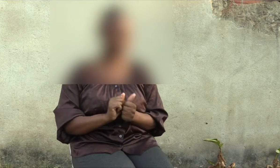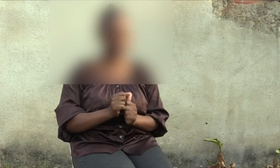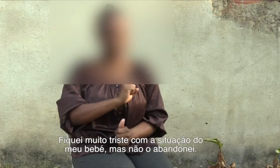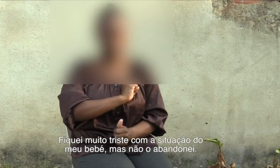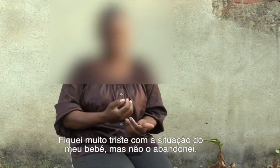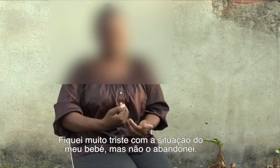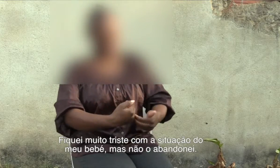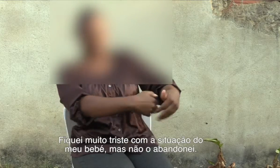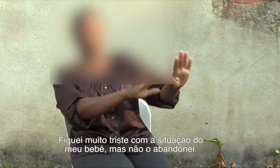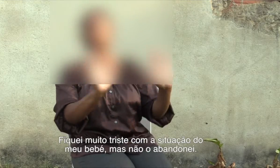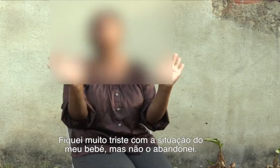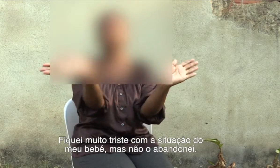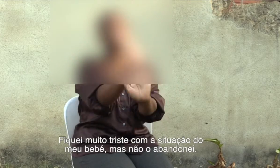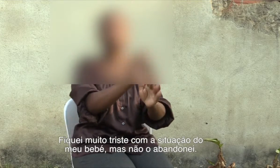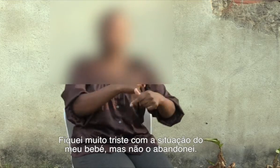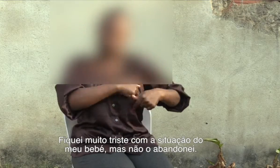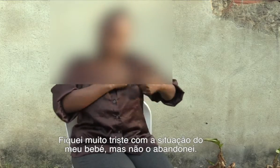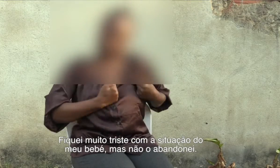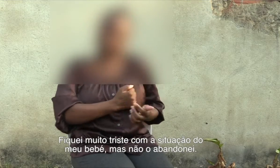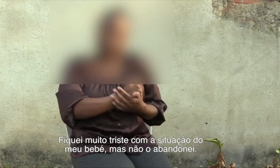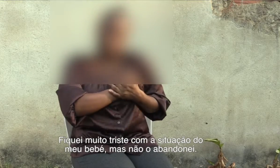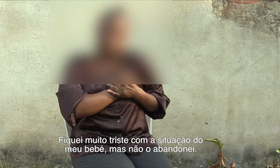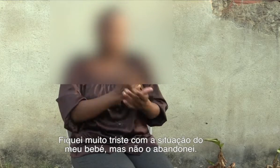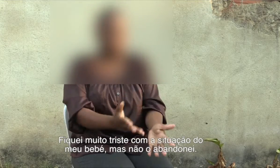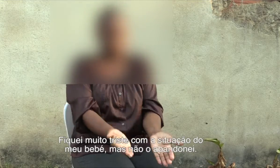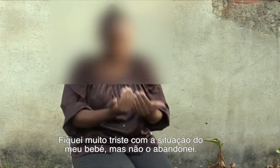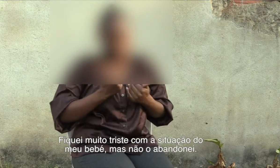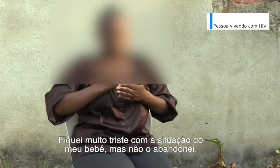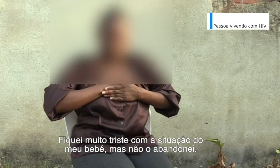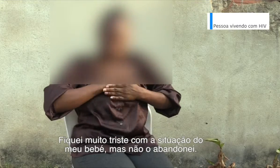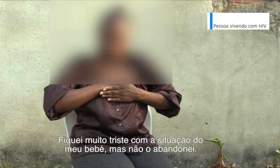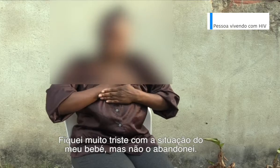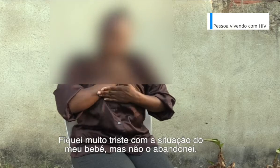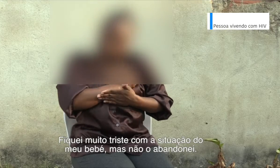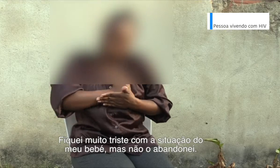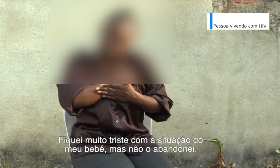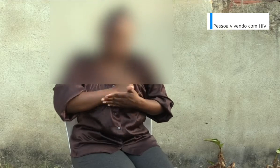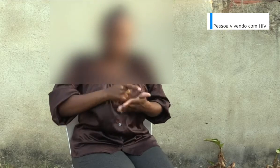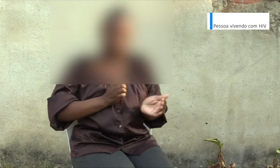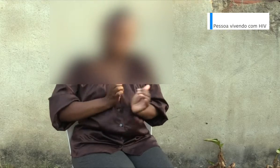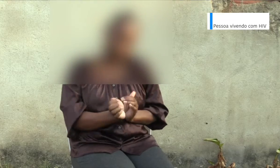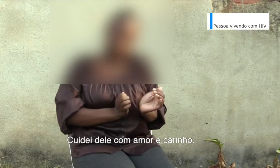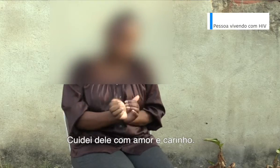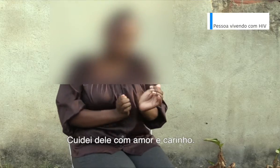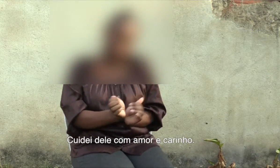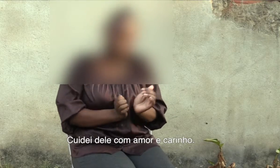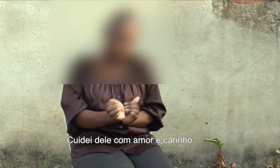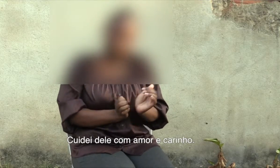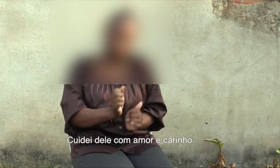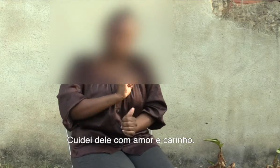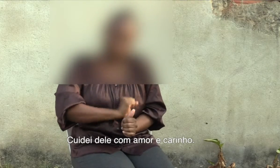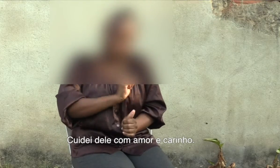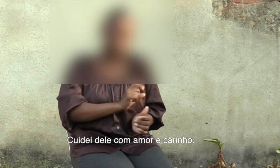Fiquei muito triste com a situação do meu bebê, mas não o abandonei. Levei o meu bebê